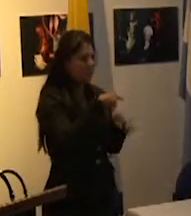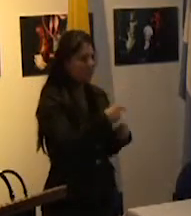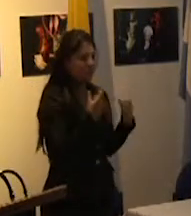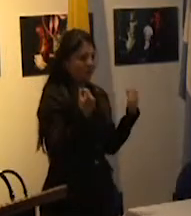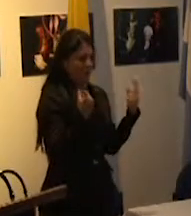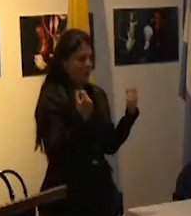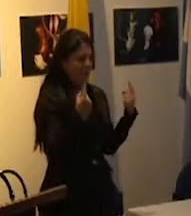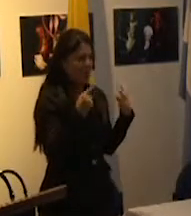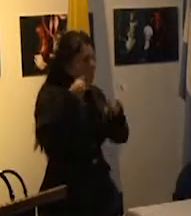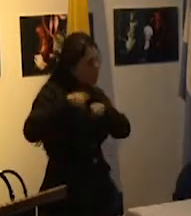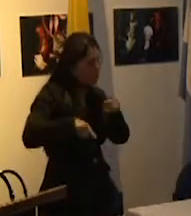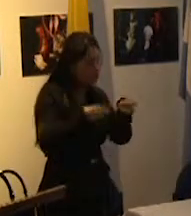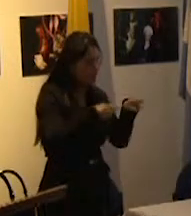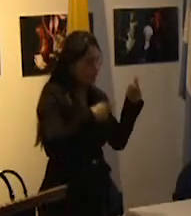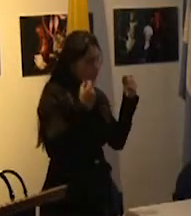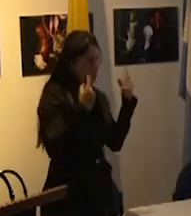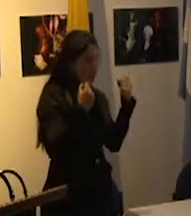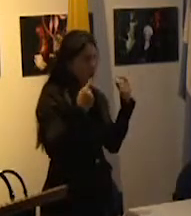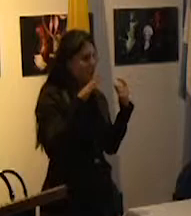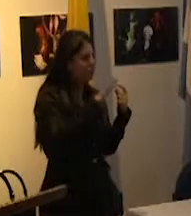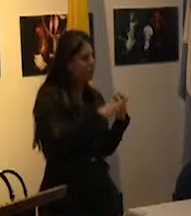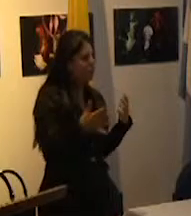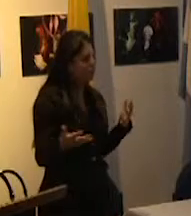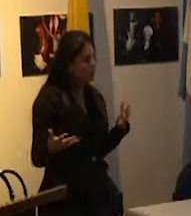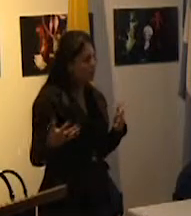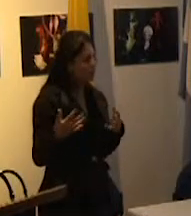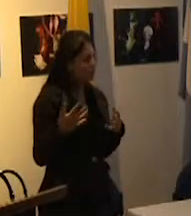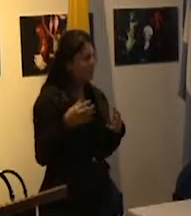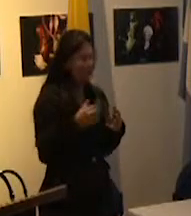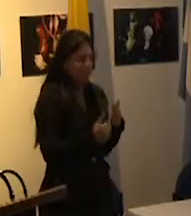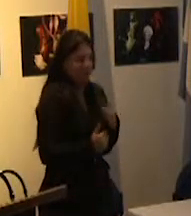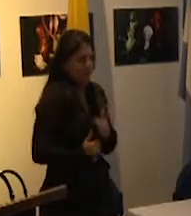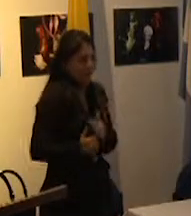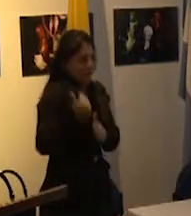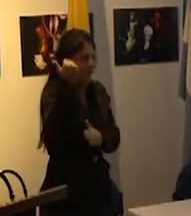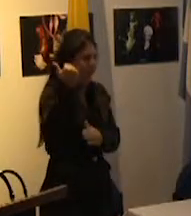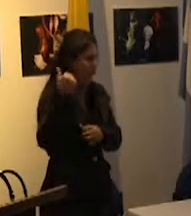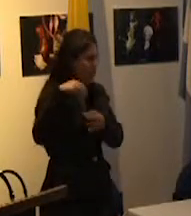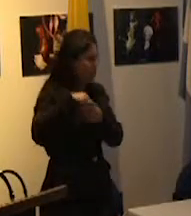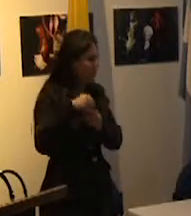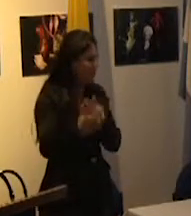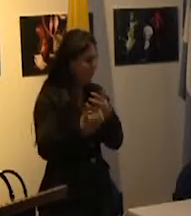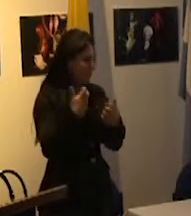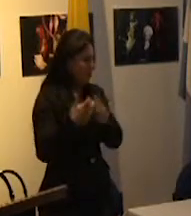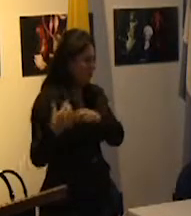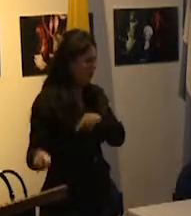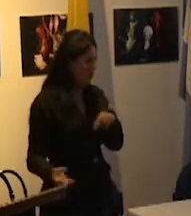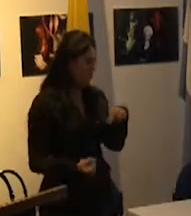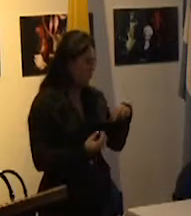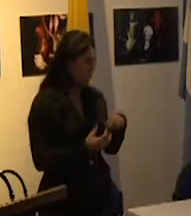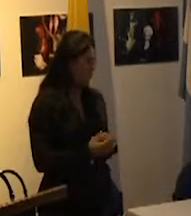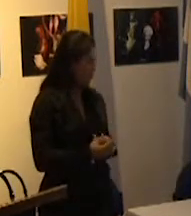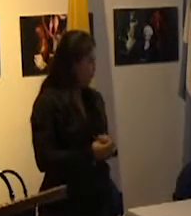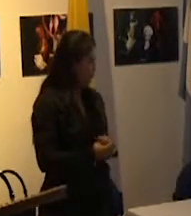comprender algunas cuestiones de la conformación inicial de los sistemas educativos